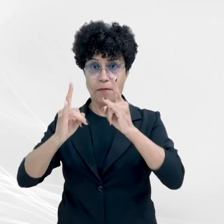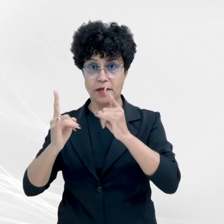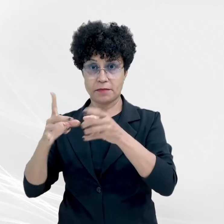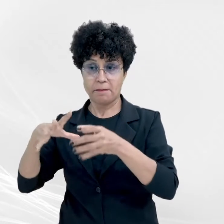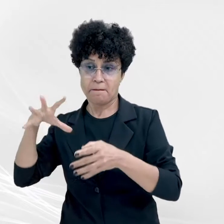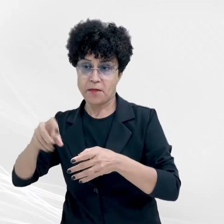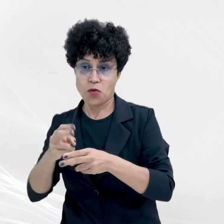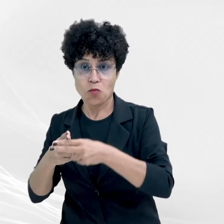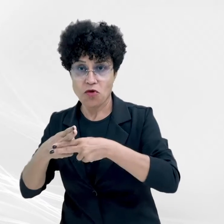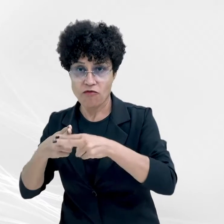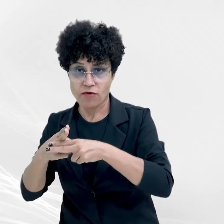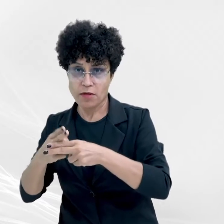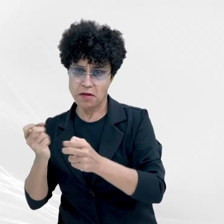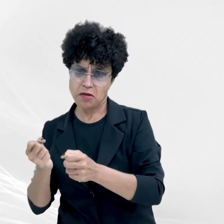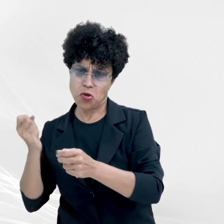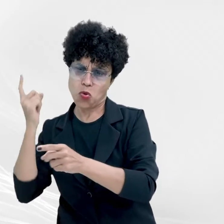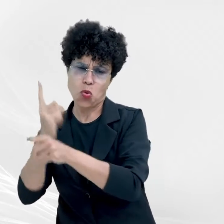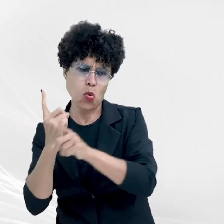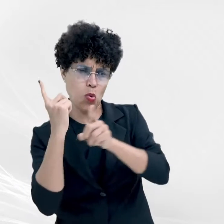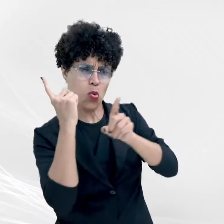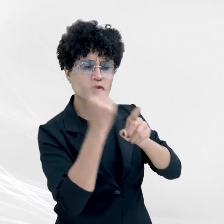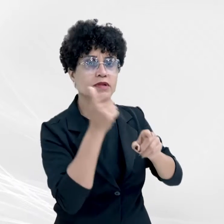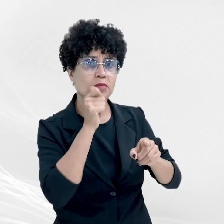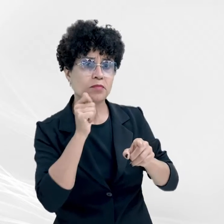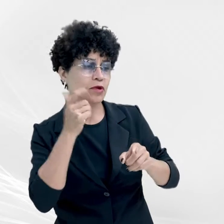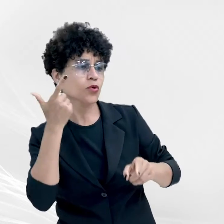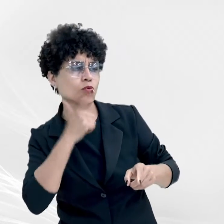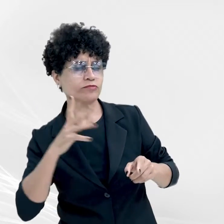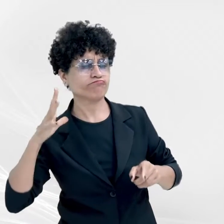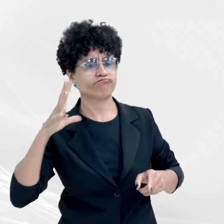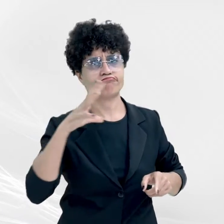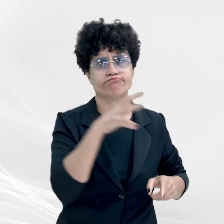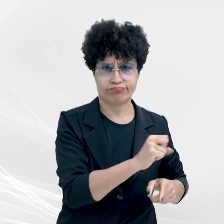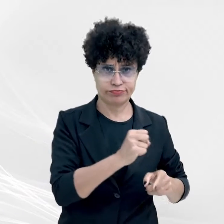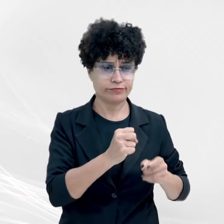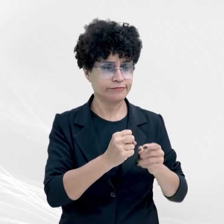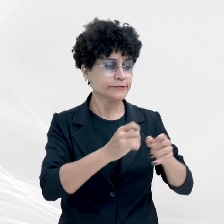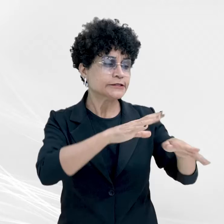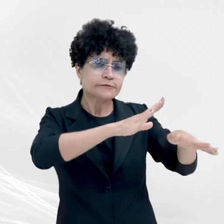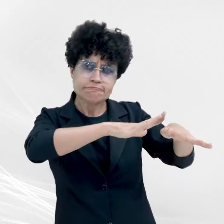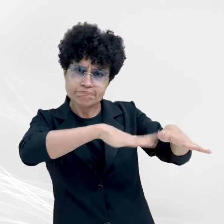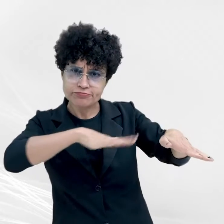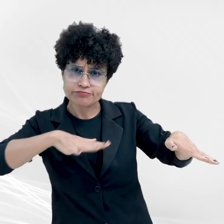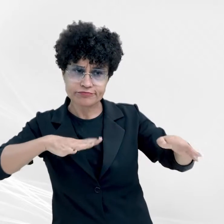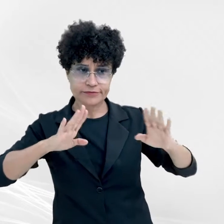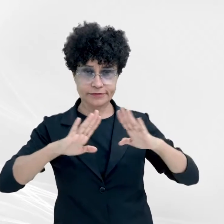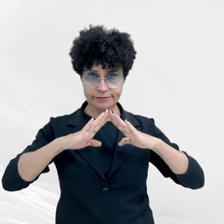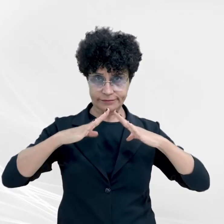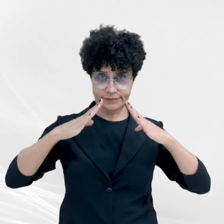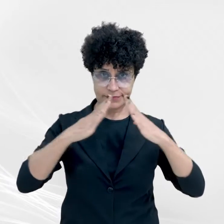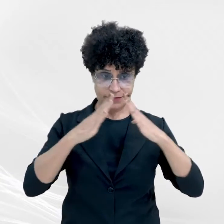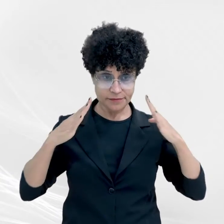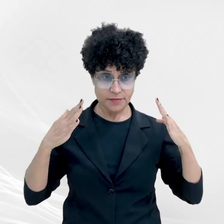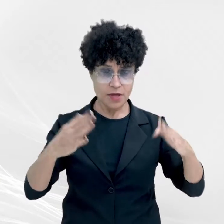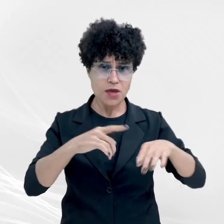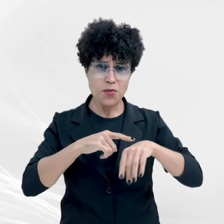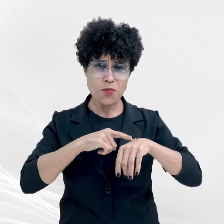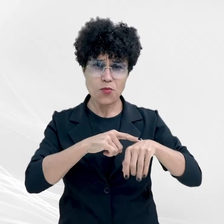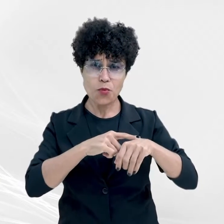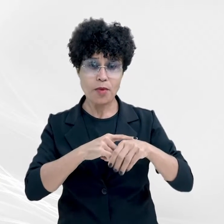encontro da vítima, tendo-a alcançado no estacionamento do condomínio, momento em que passou a golpeá